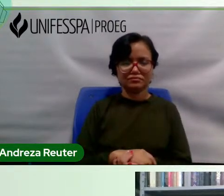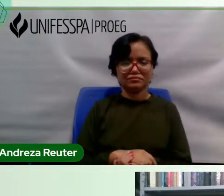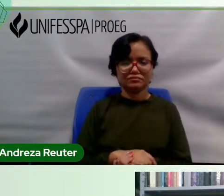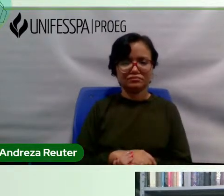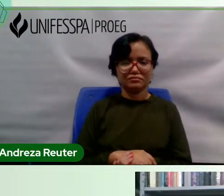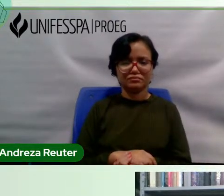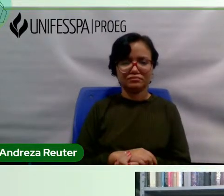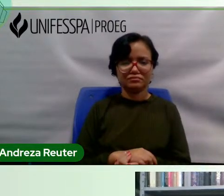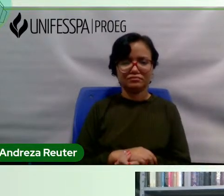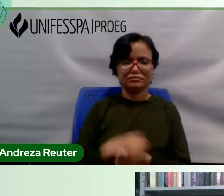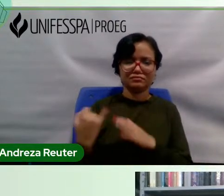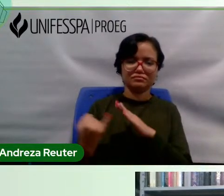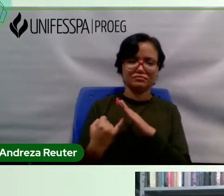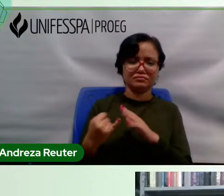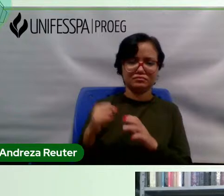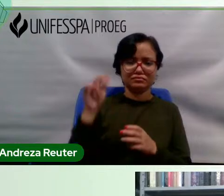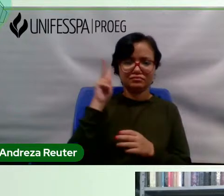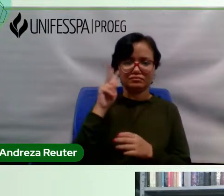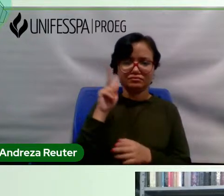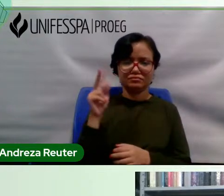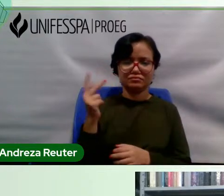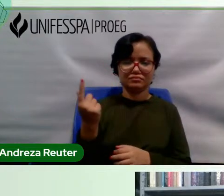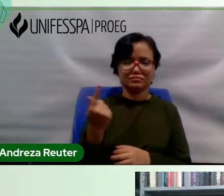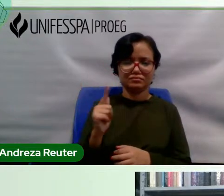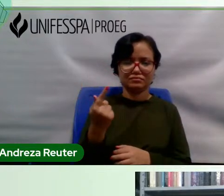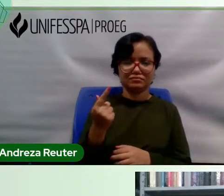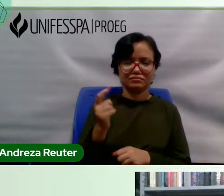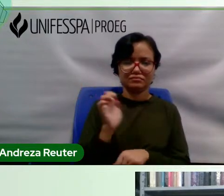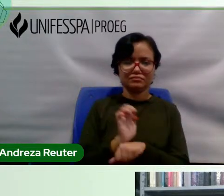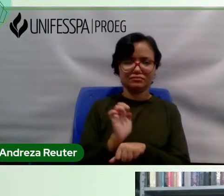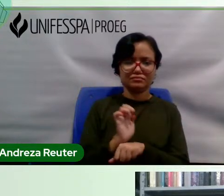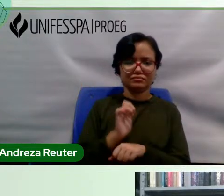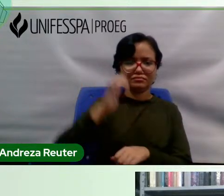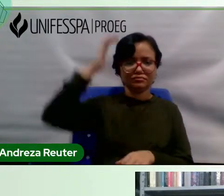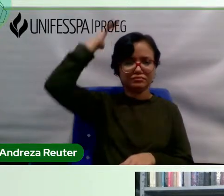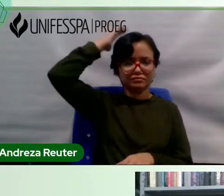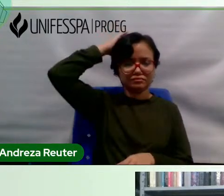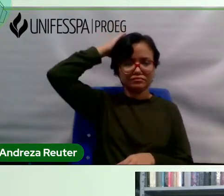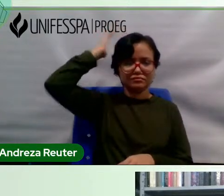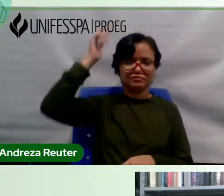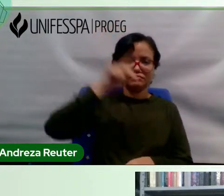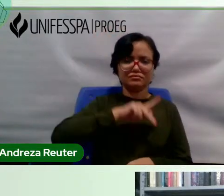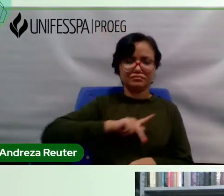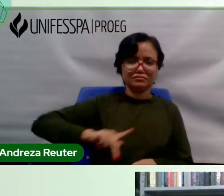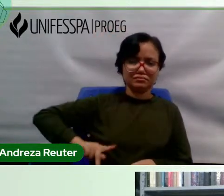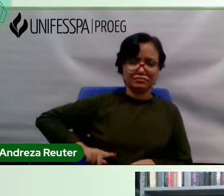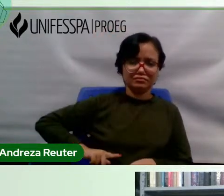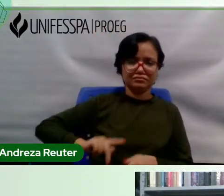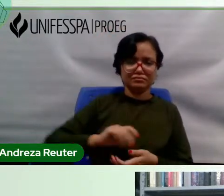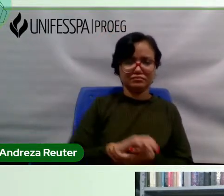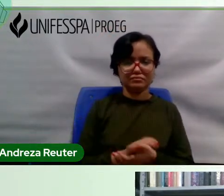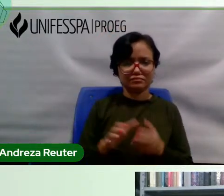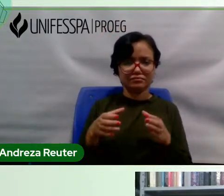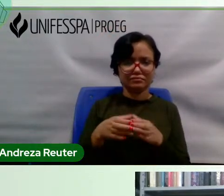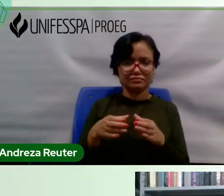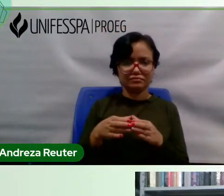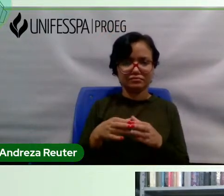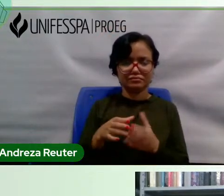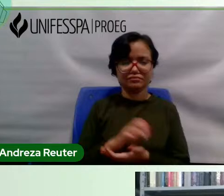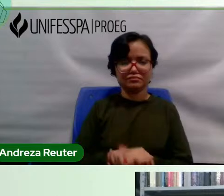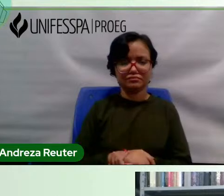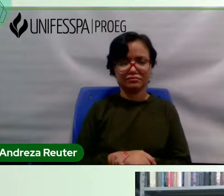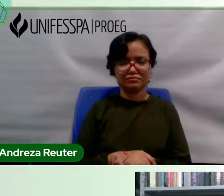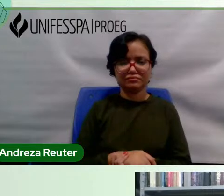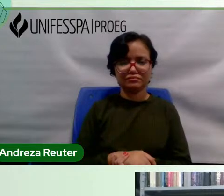Instituto Histórico e Geográfico do Estado do Pará, presidente da Comissão César Leite de Memória e Verdade, da